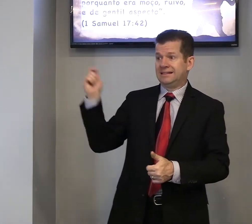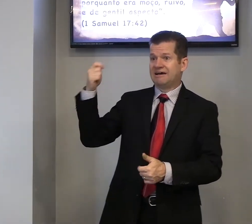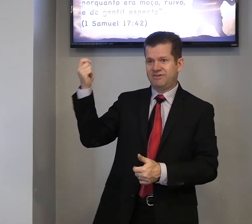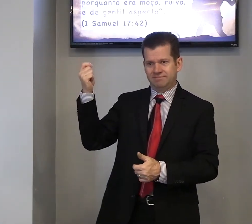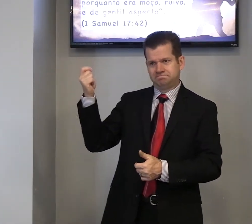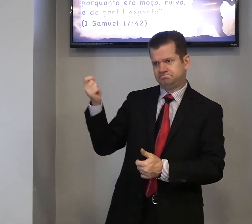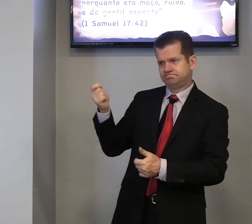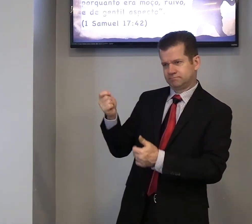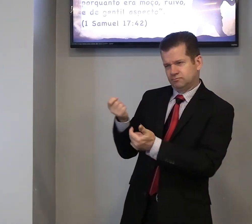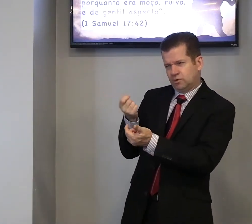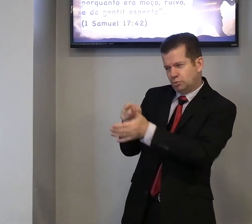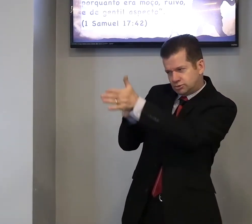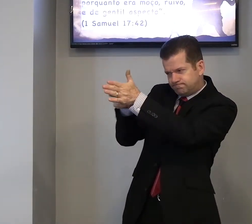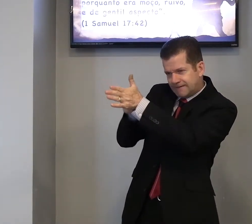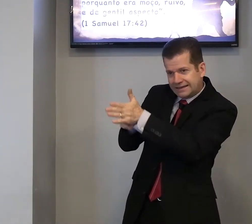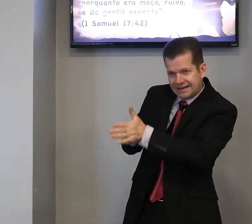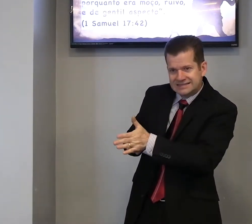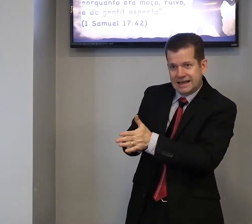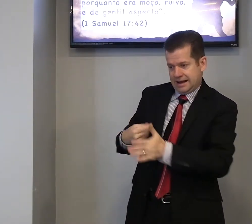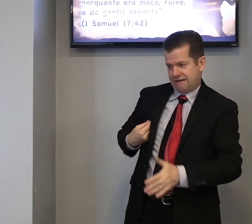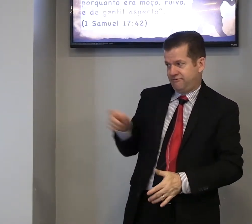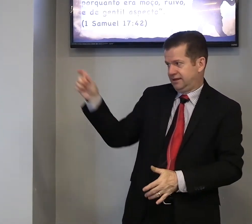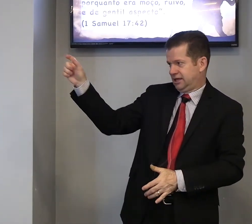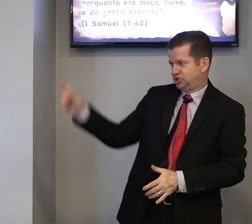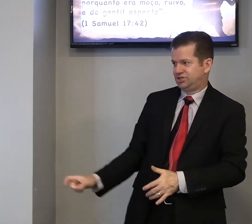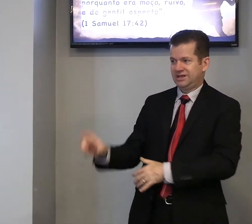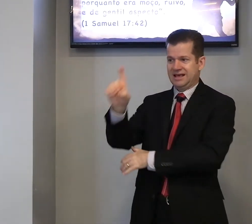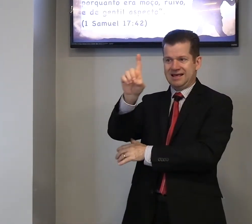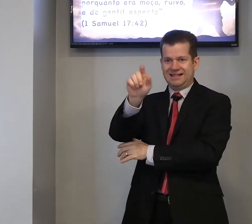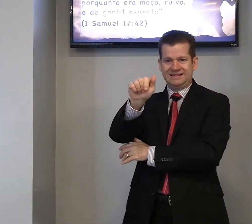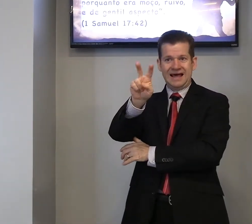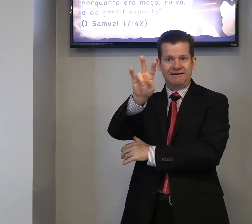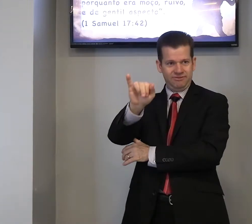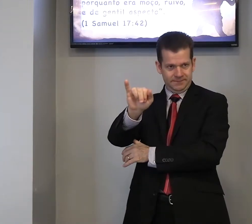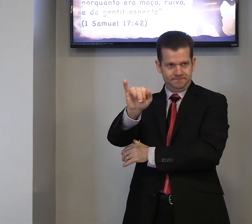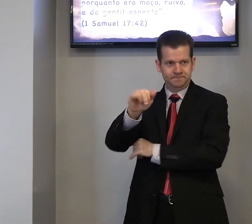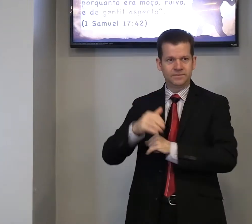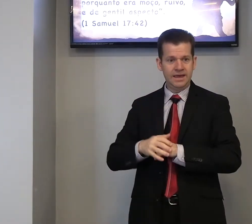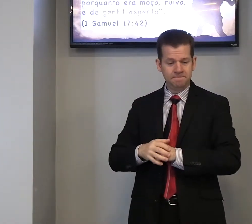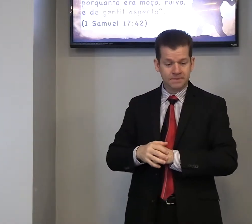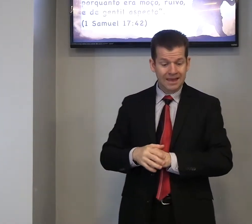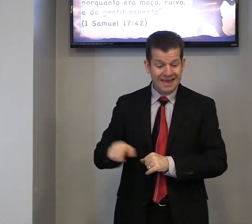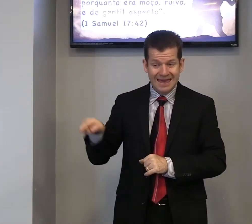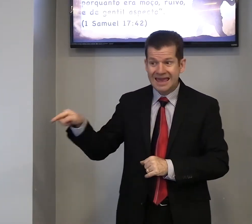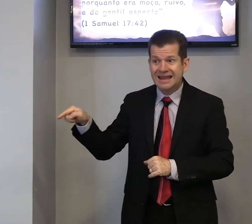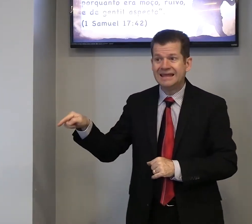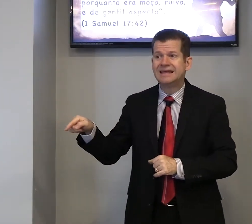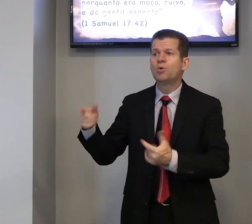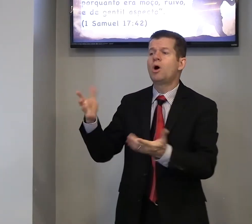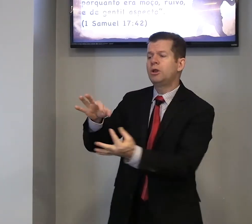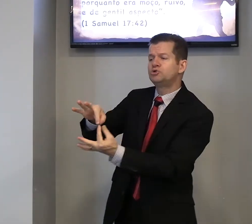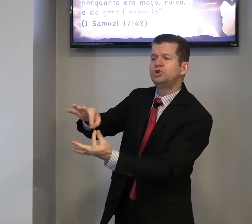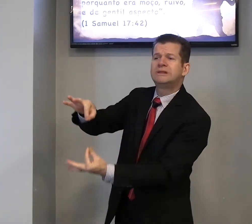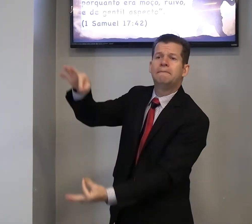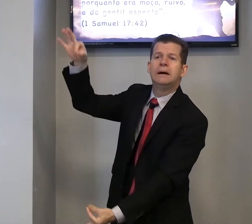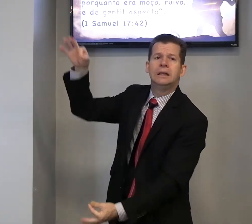Davi. Vamos analisar a vida de Davi. Ok? Ele, qual era o seu tamanho?